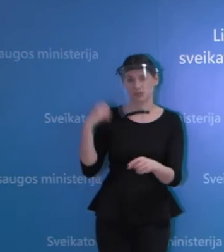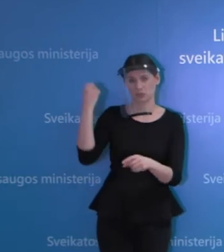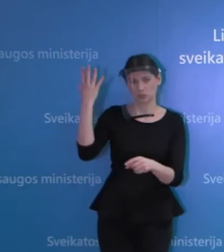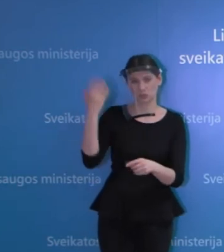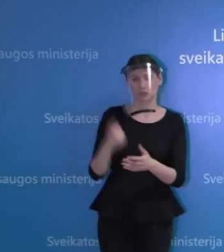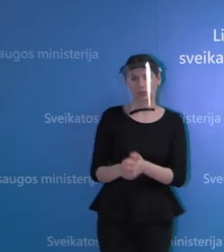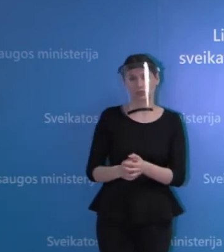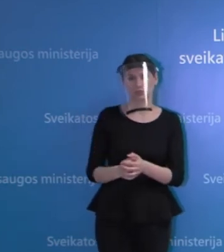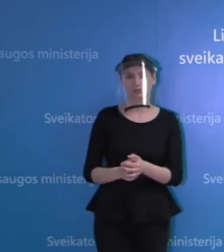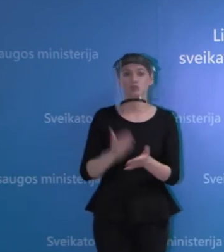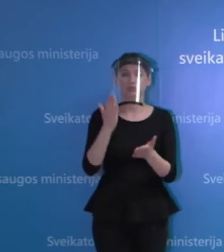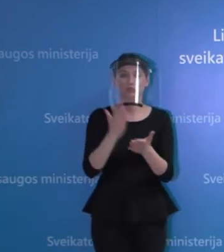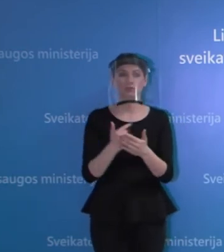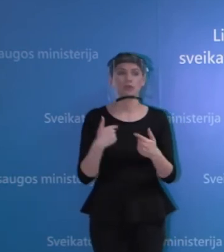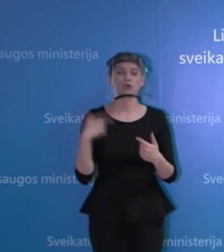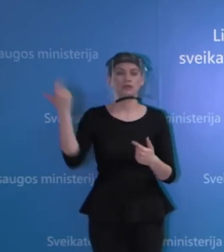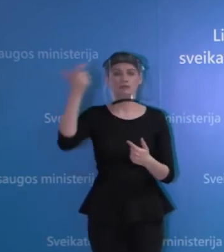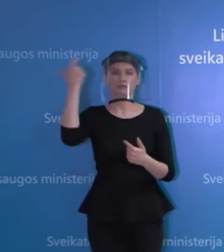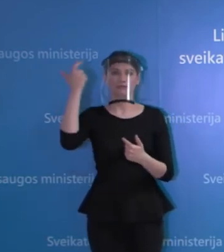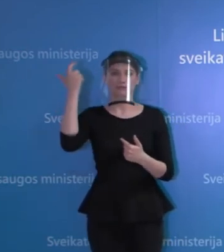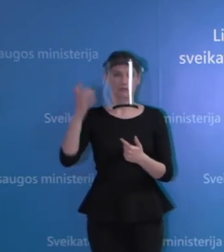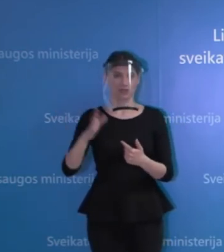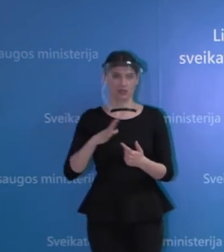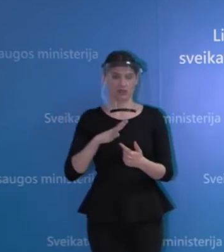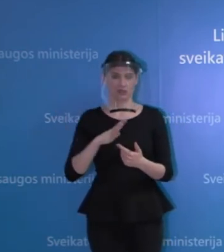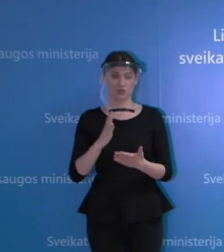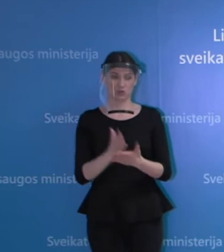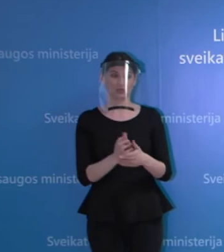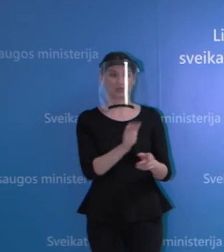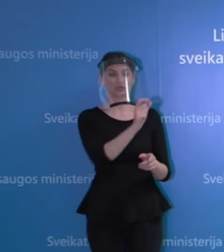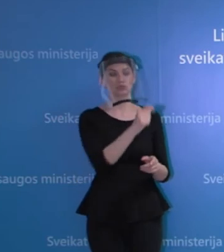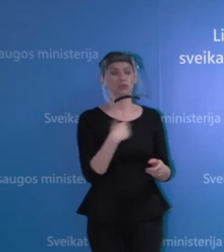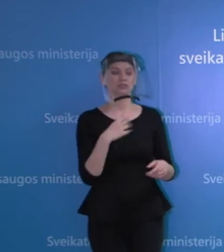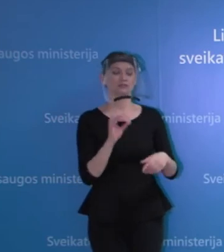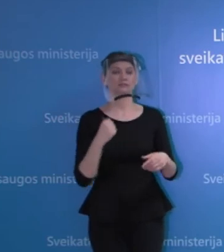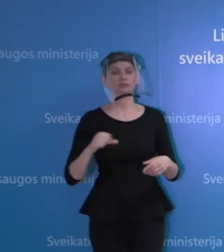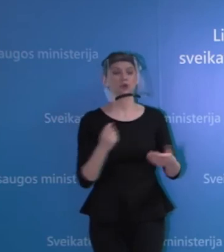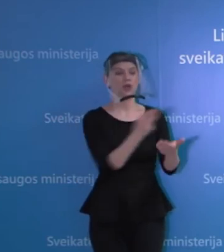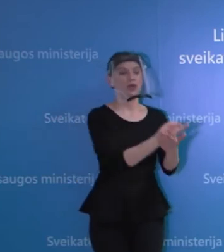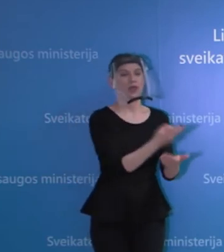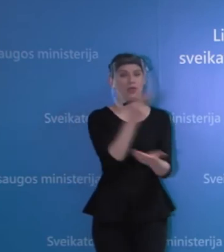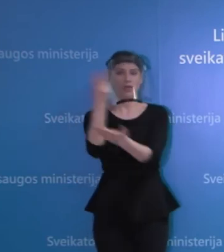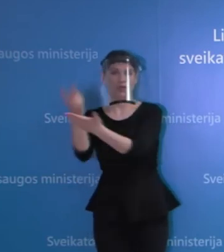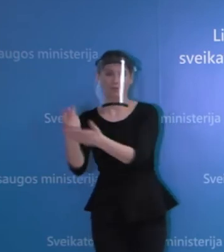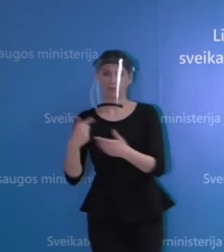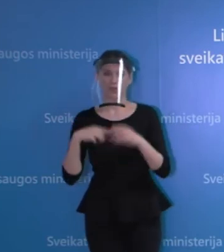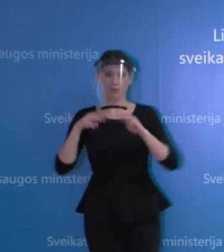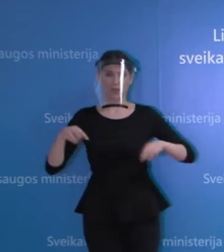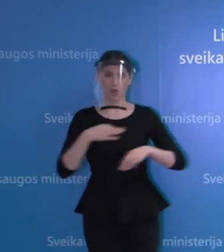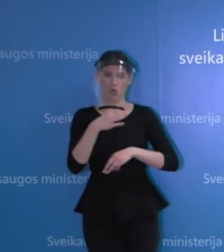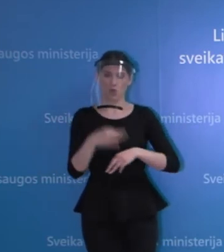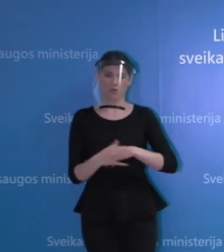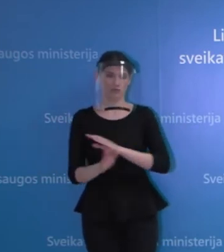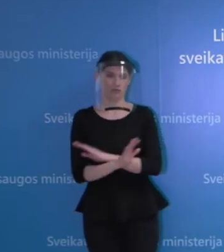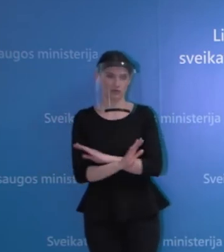yra įgaliojimų ribos. Mes negalim suorganizuoti pacientų perkelimą, nes tad, tiesiog ne ministerija turi daryti. Tam